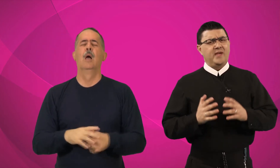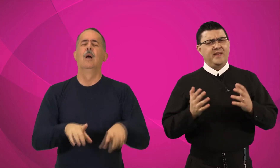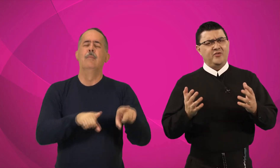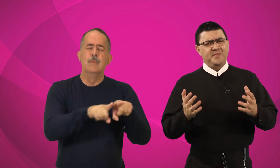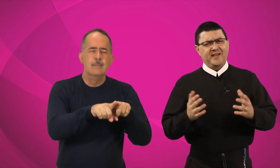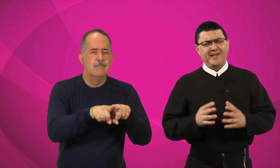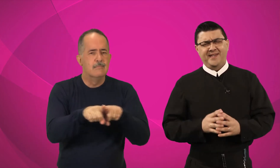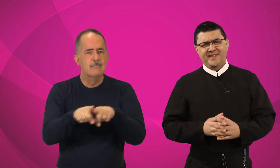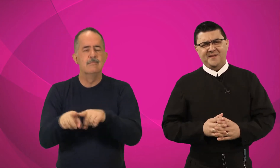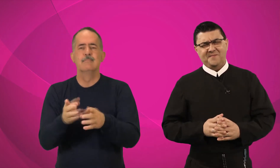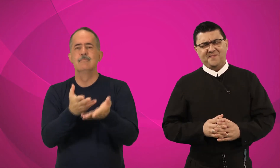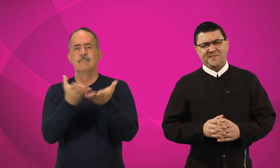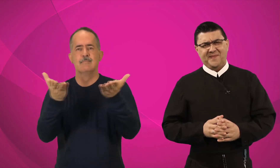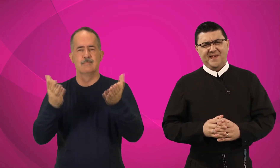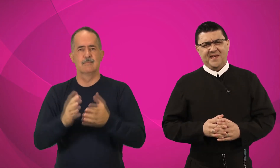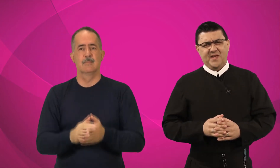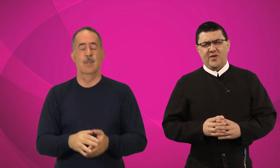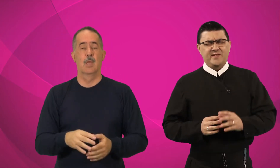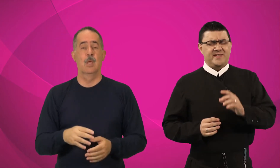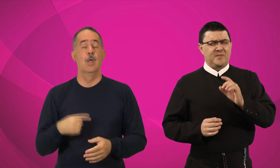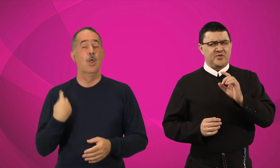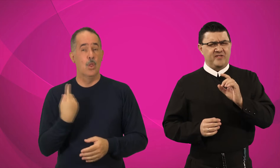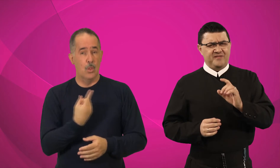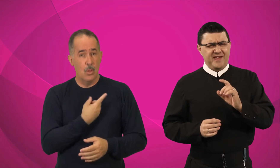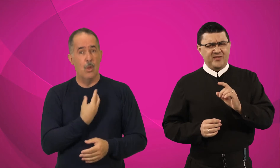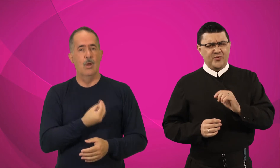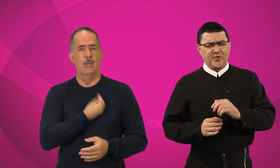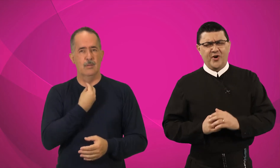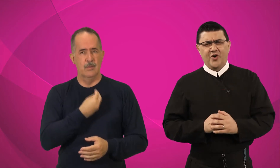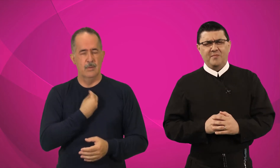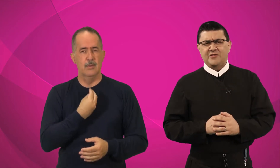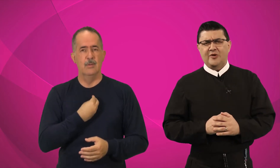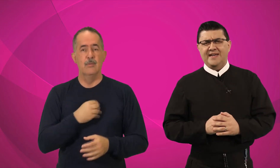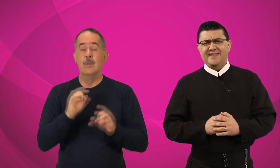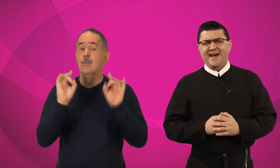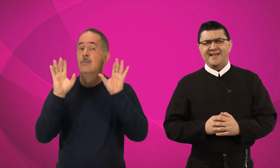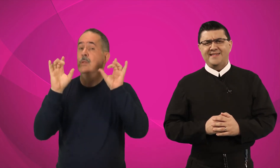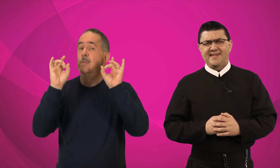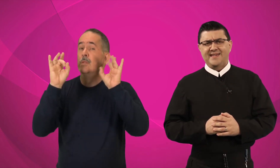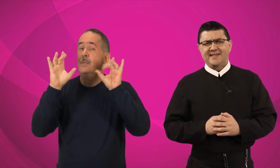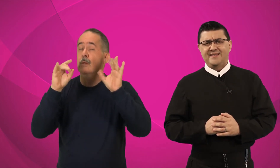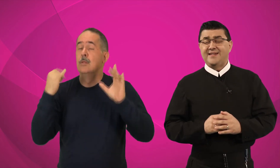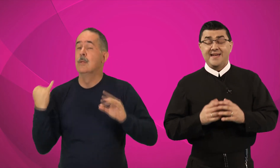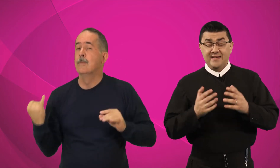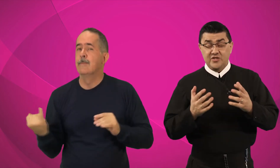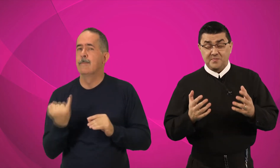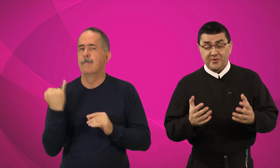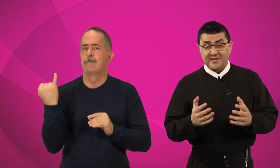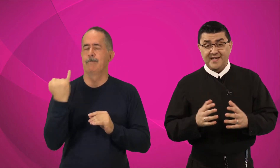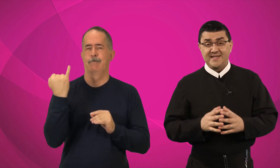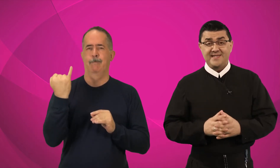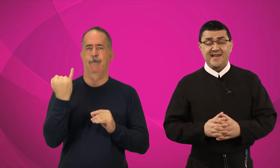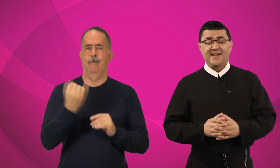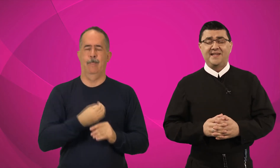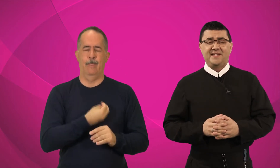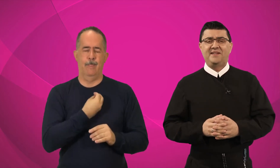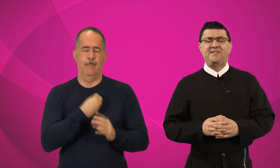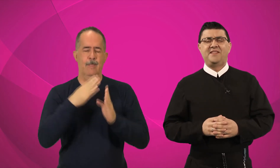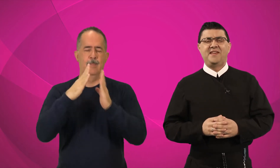querido, minha querida, nós estamos vivendo uma solenidade de grande importância na vida da